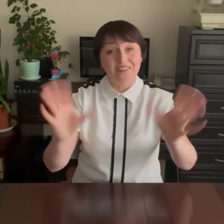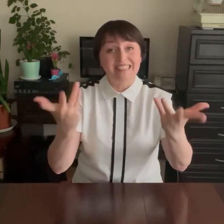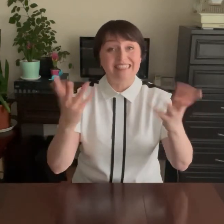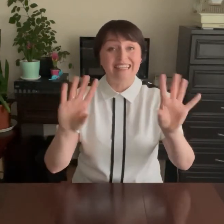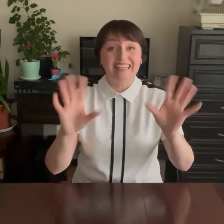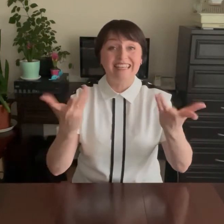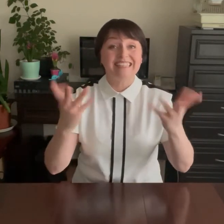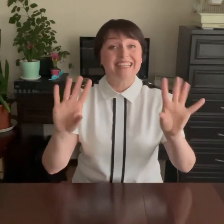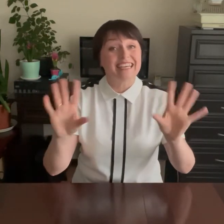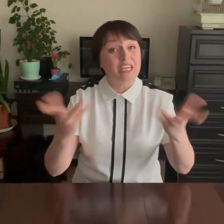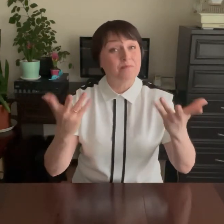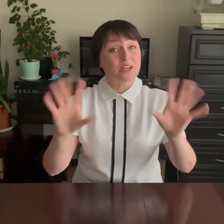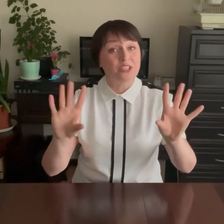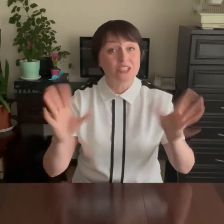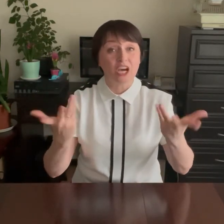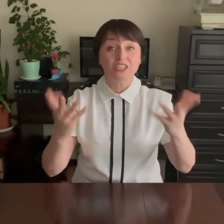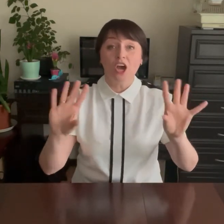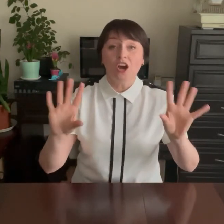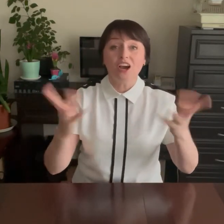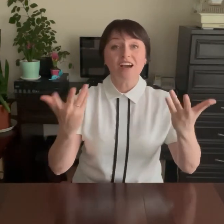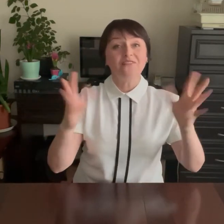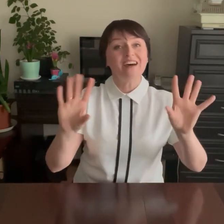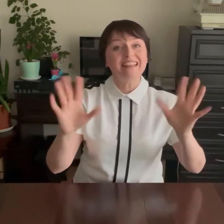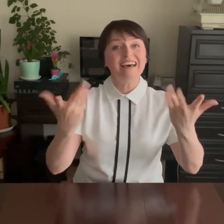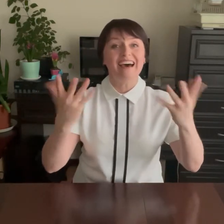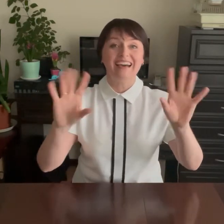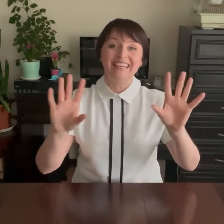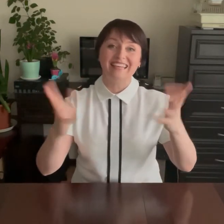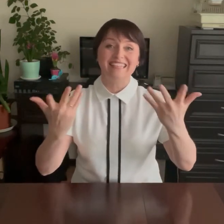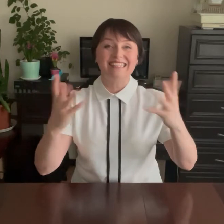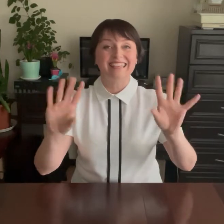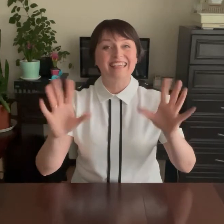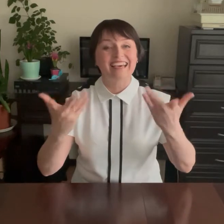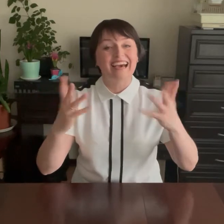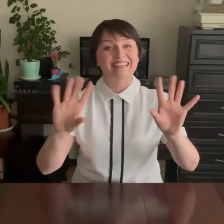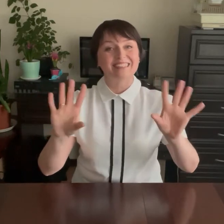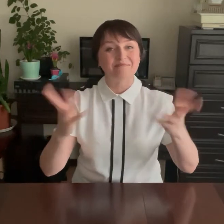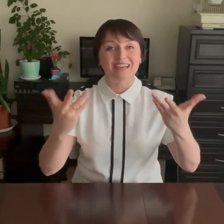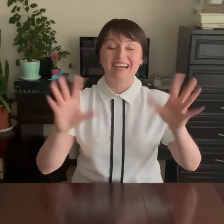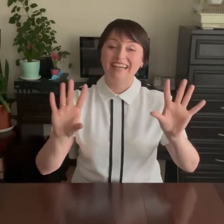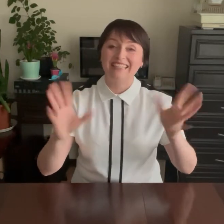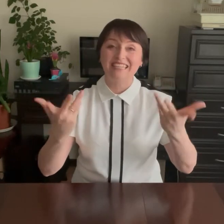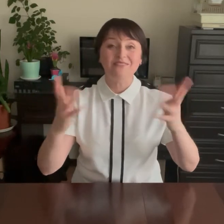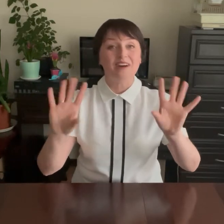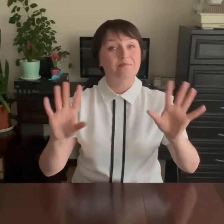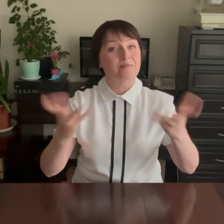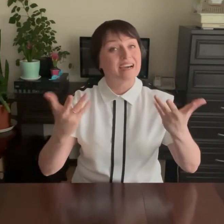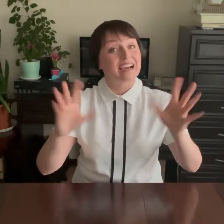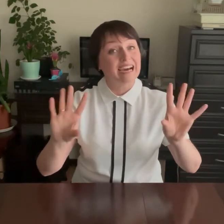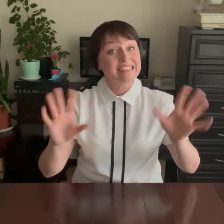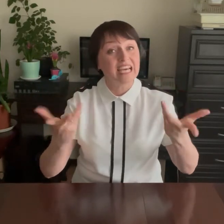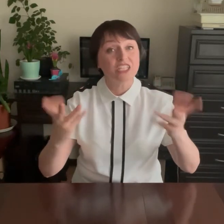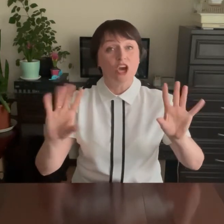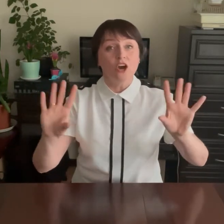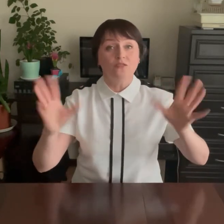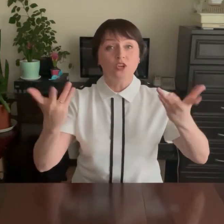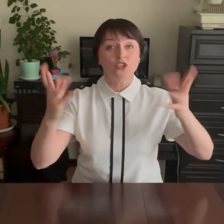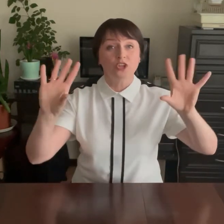Веселиться и плясать! Как фонарики сияют! Мы хотим вам показать! Выше